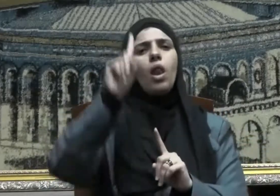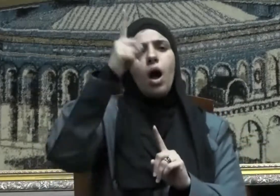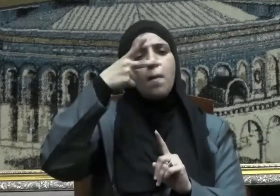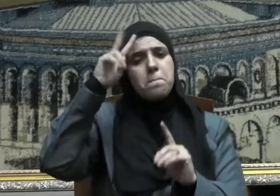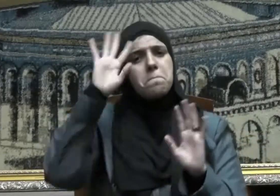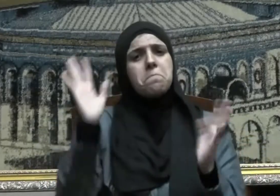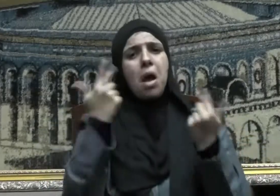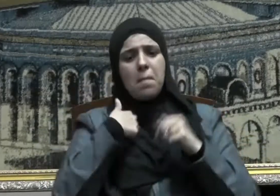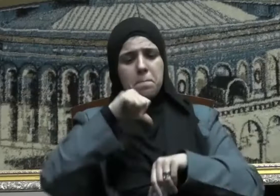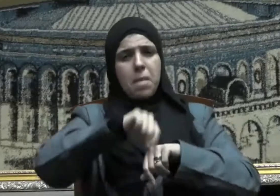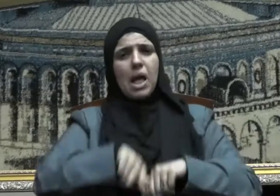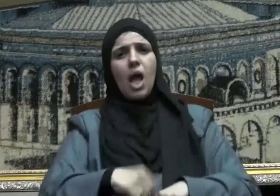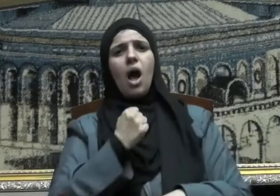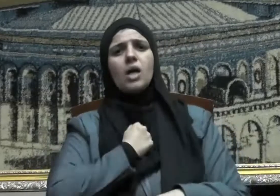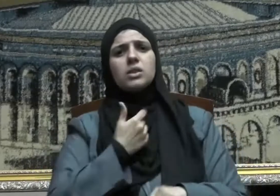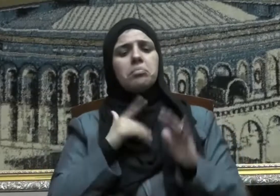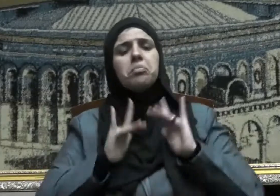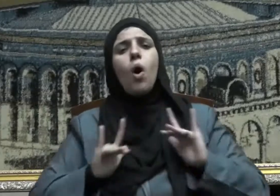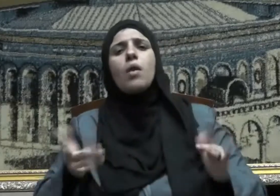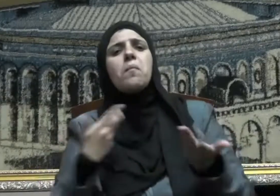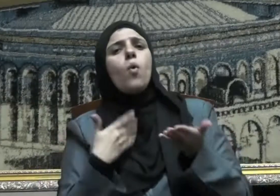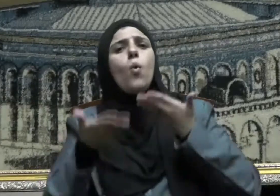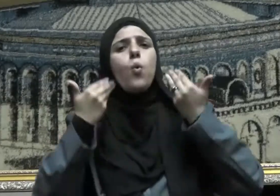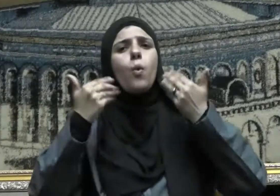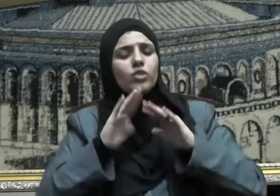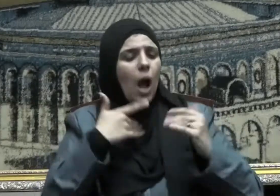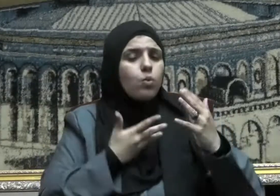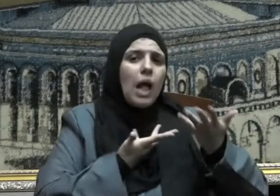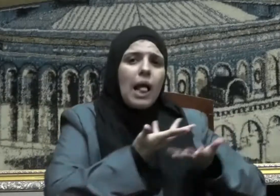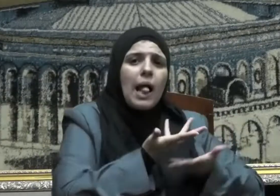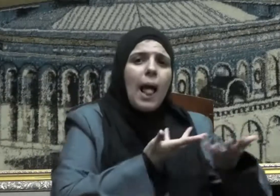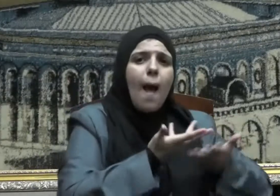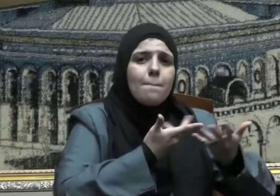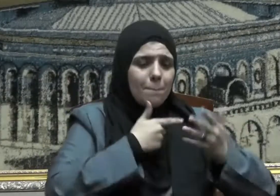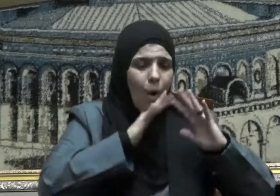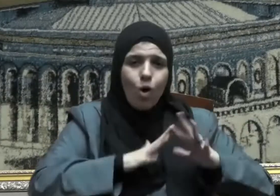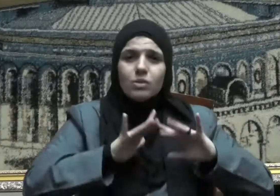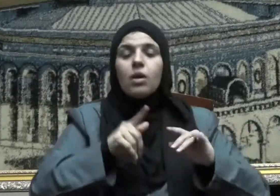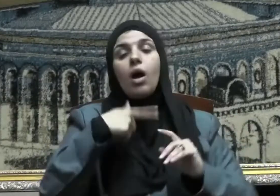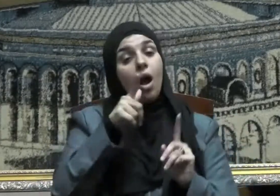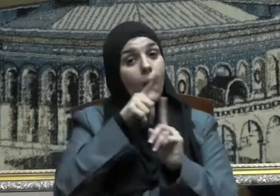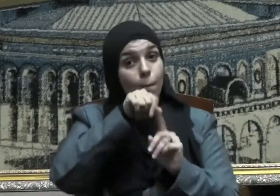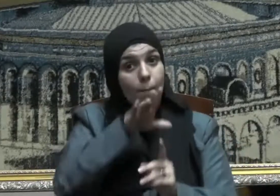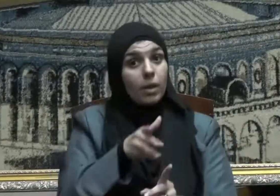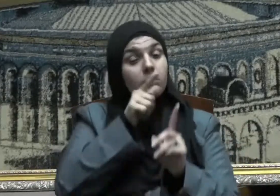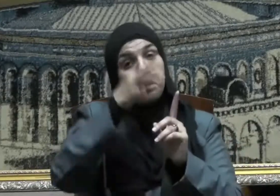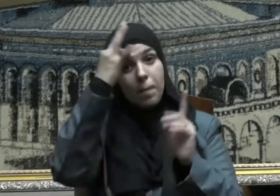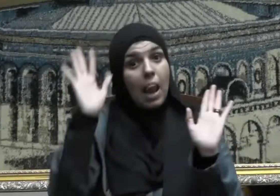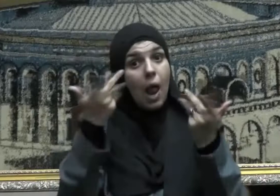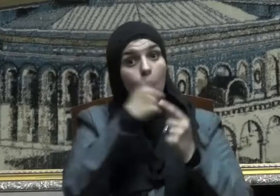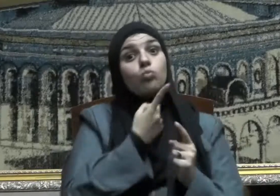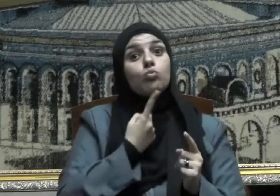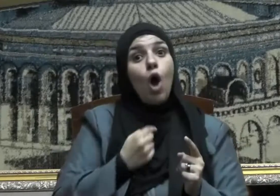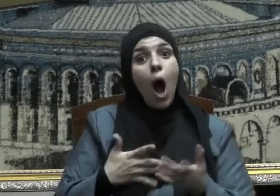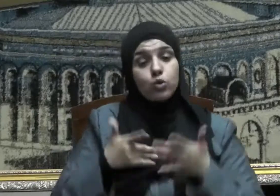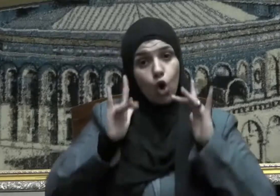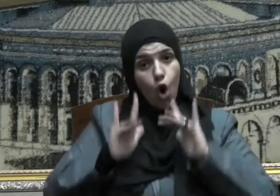رسول الله ما لنا بد من مجالسنا نتحدث فيها قال فأما إذا